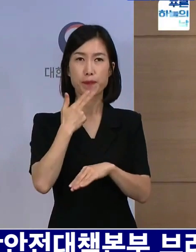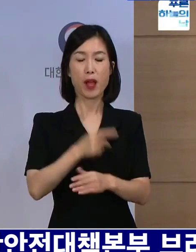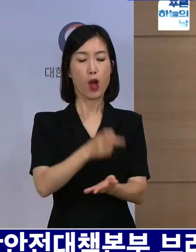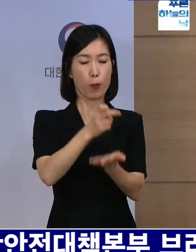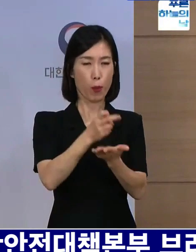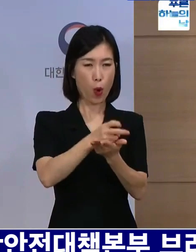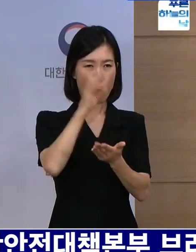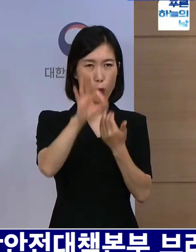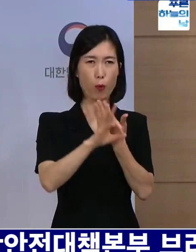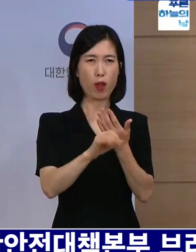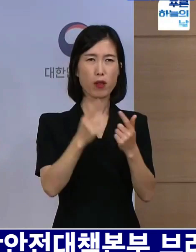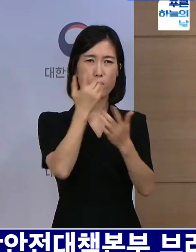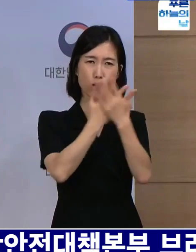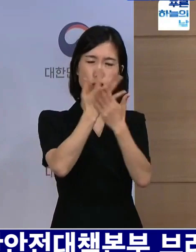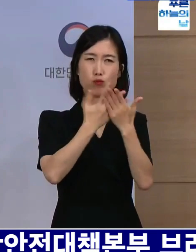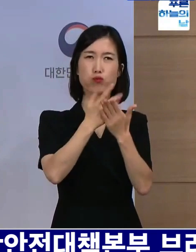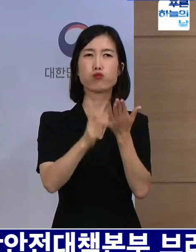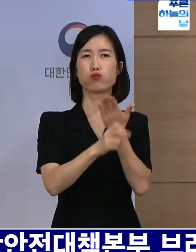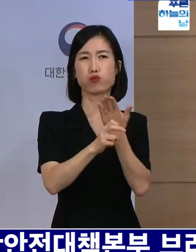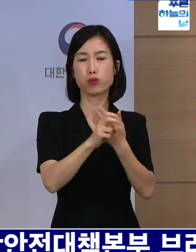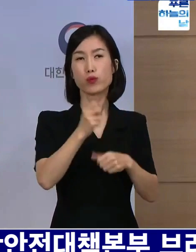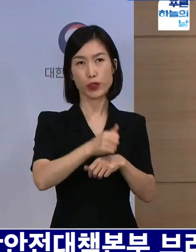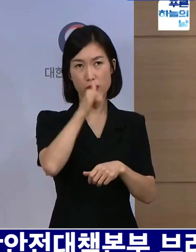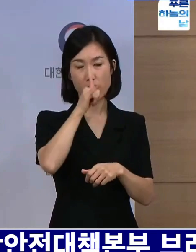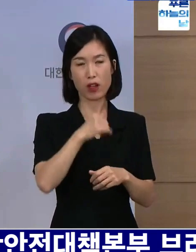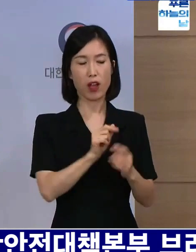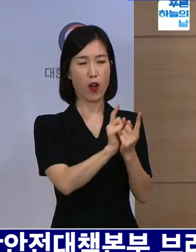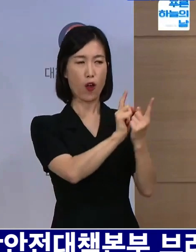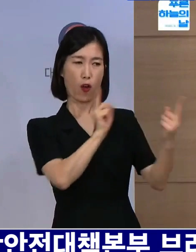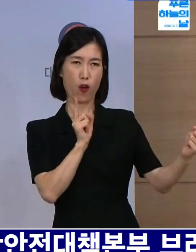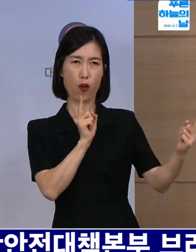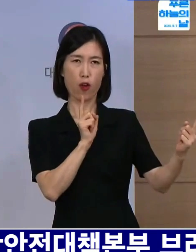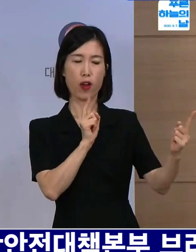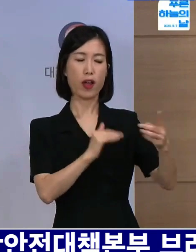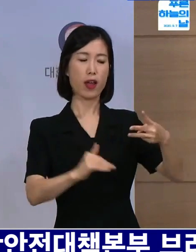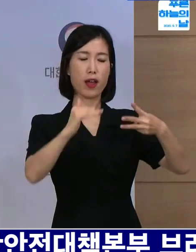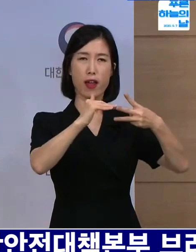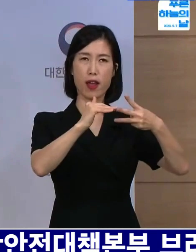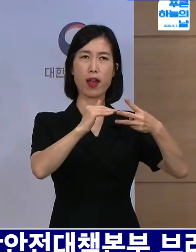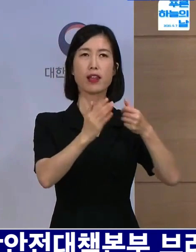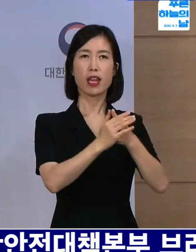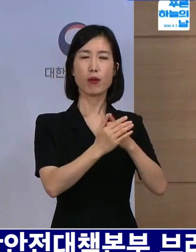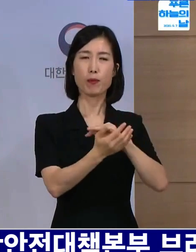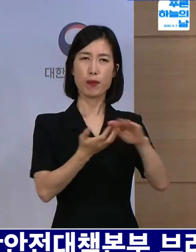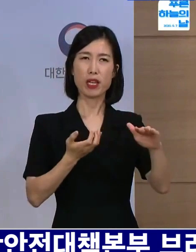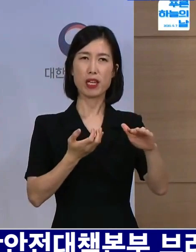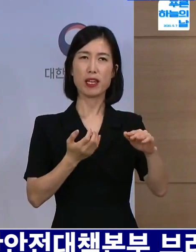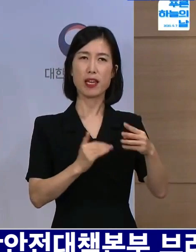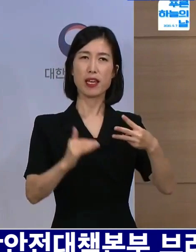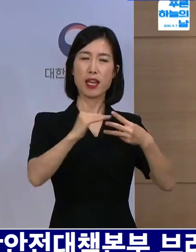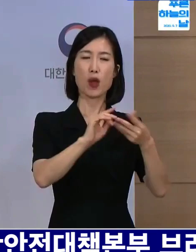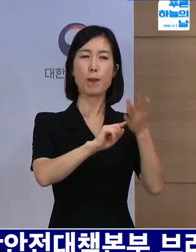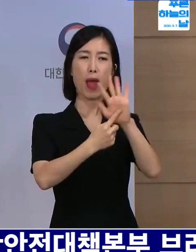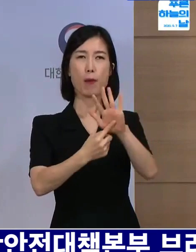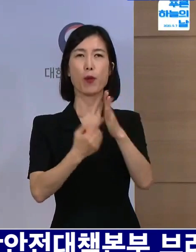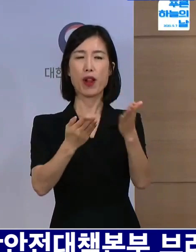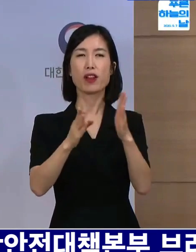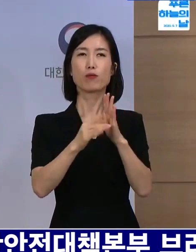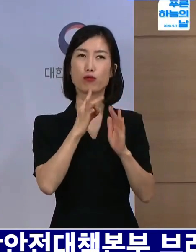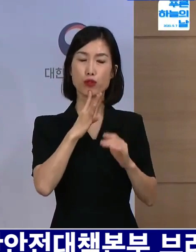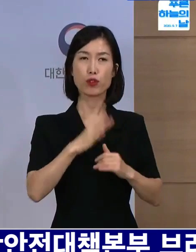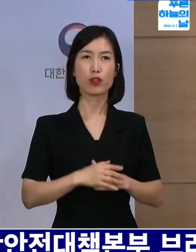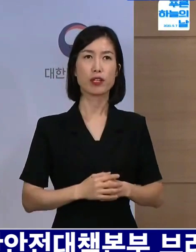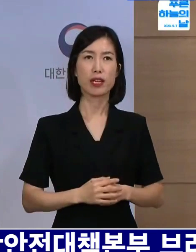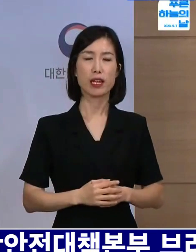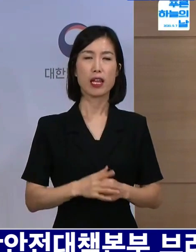이러한 요건이 불명료하고 저희가 거리 두기 단계에 따른 조치 계획을 사전에 확정해서 발표했을 때에도